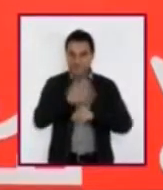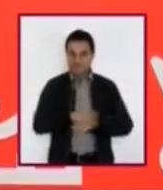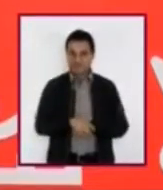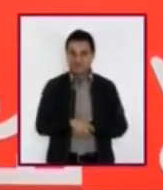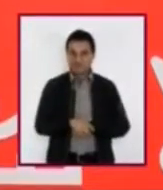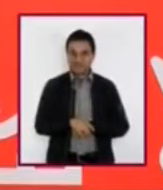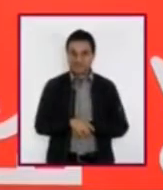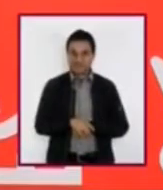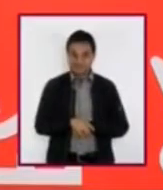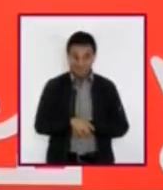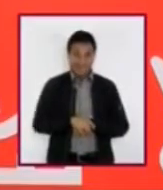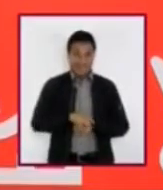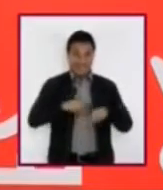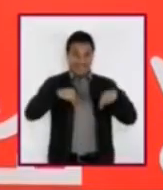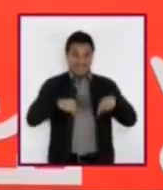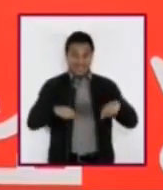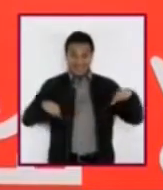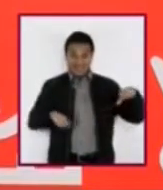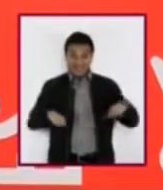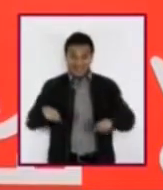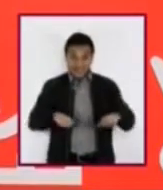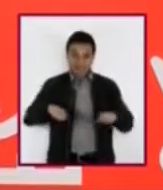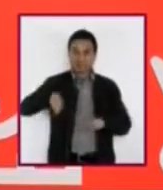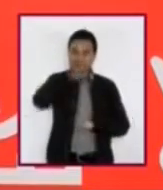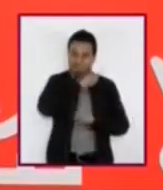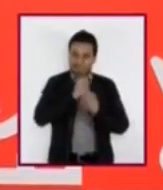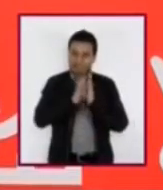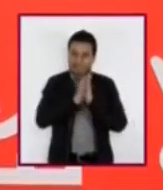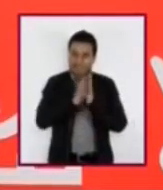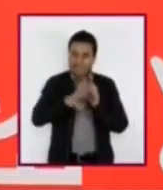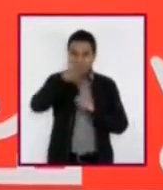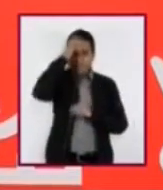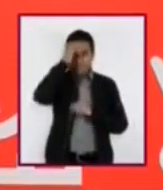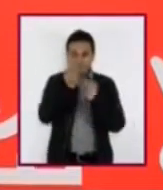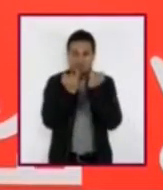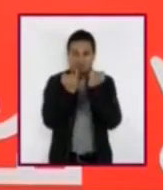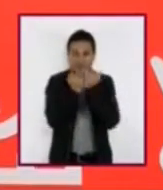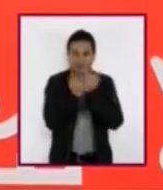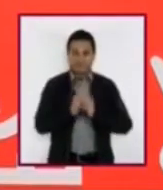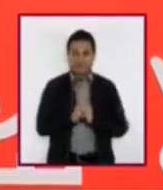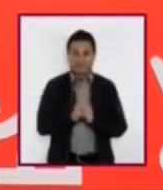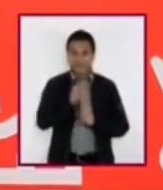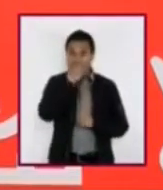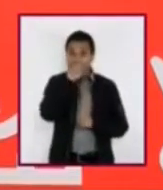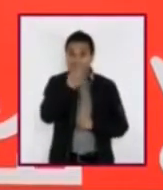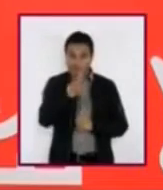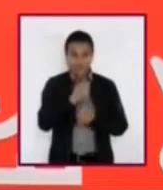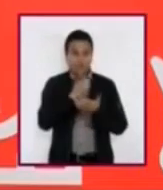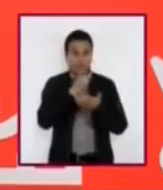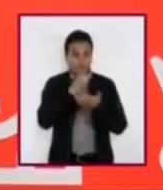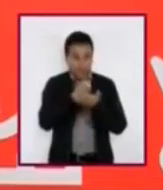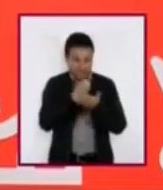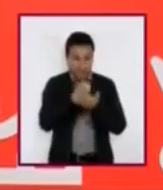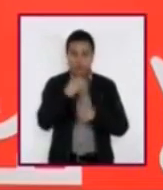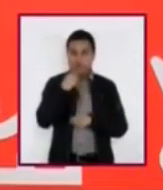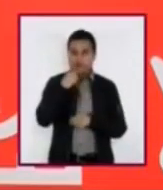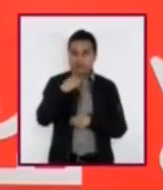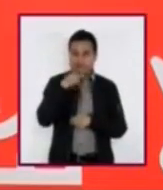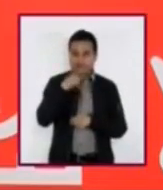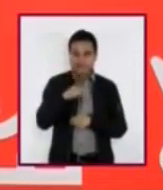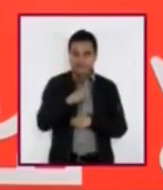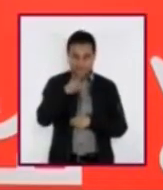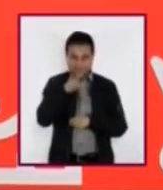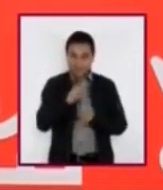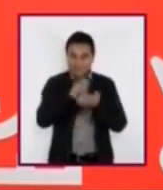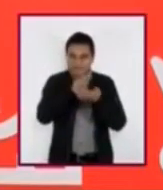las actividades mientras las vamos realizando, también nosotros, aunque les recomendamos que aparte tengan su libreta y su lápiz a la mano, porque